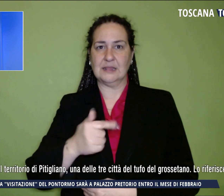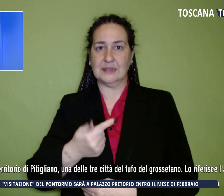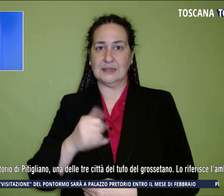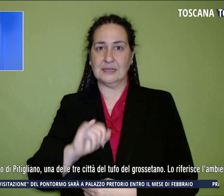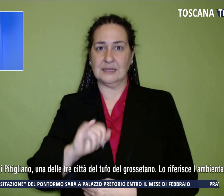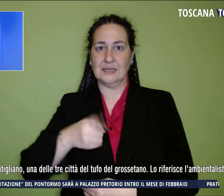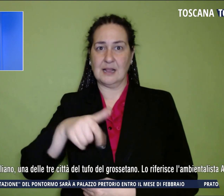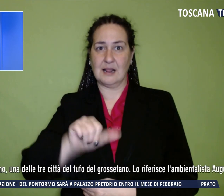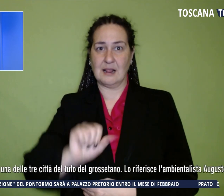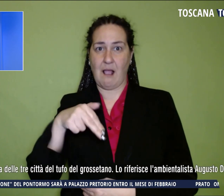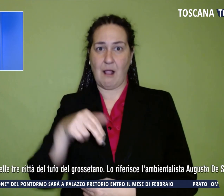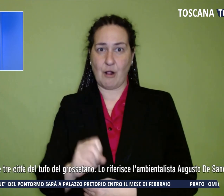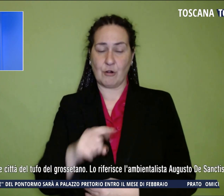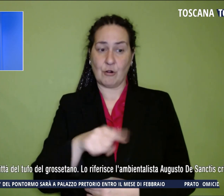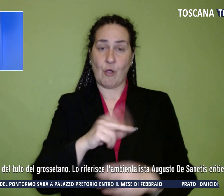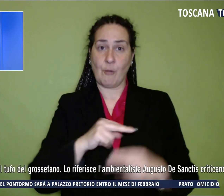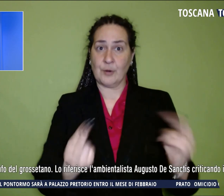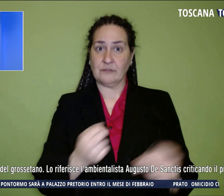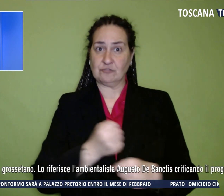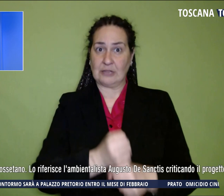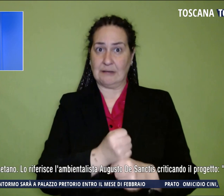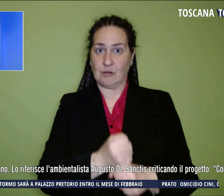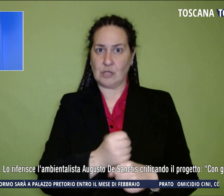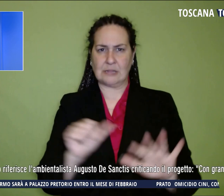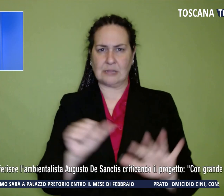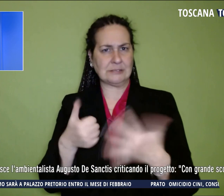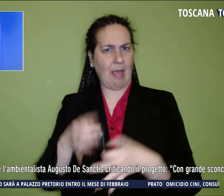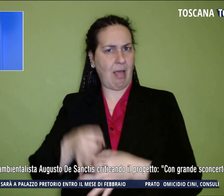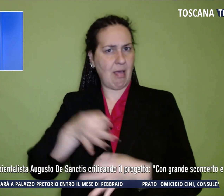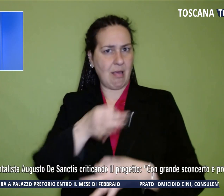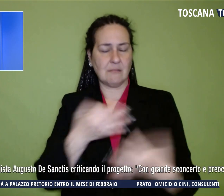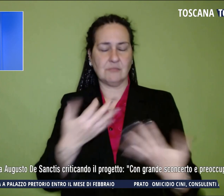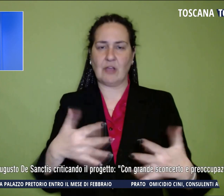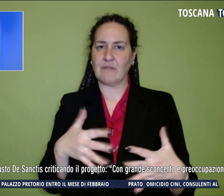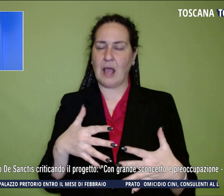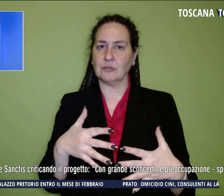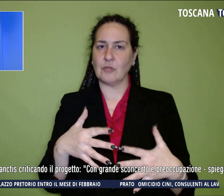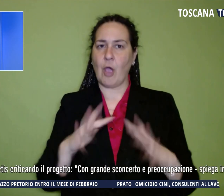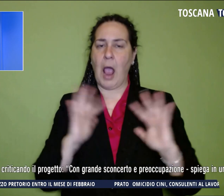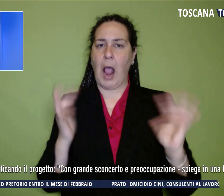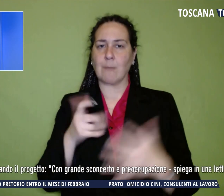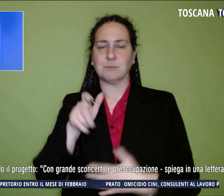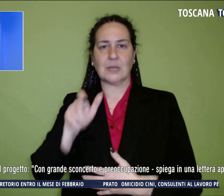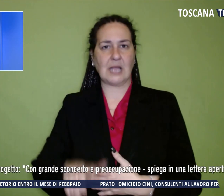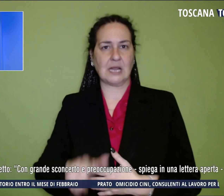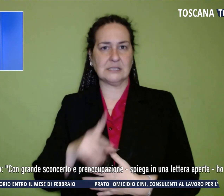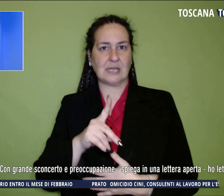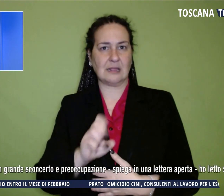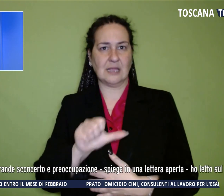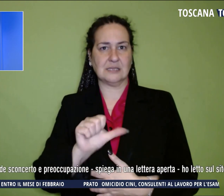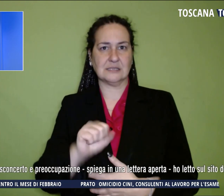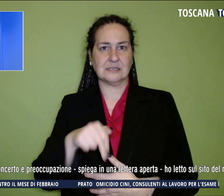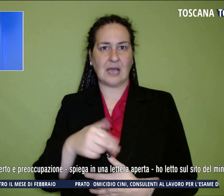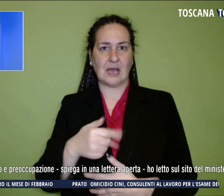del tufo del Grossetano. Lo riferisce l'ambientalista Augusto De Santis criticando il progetto con grande